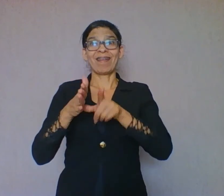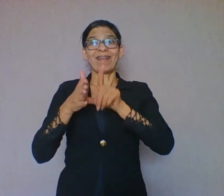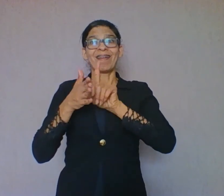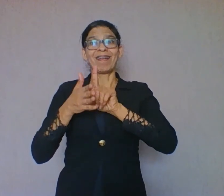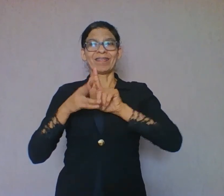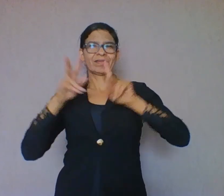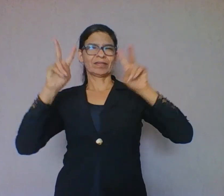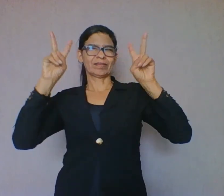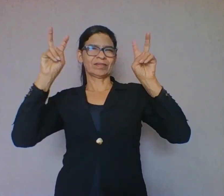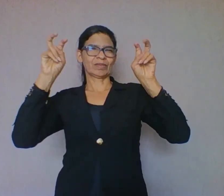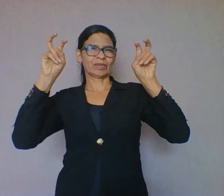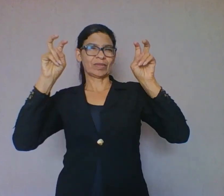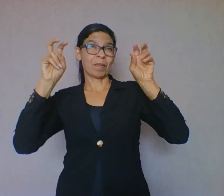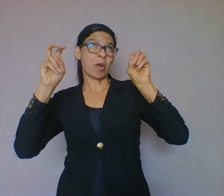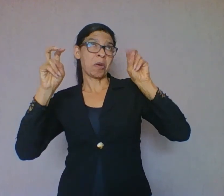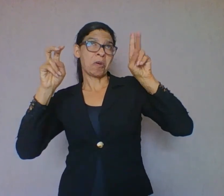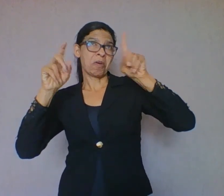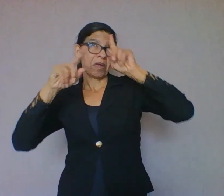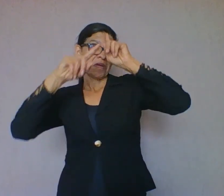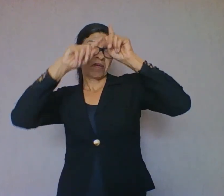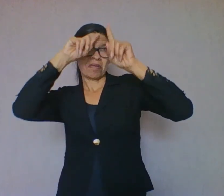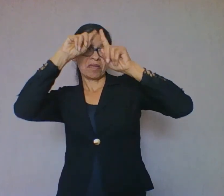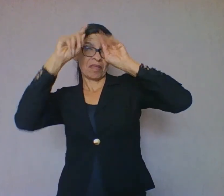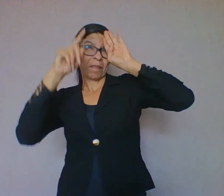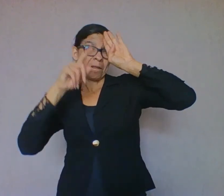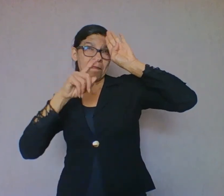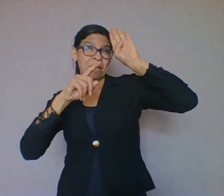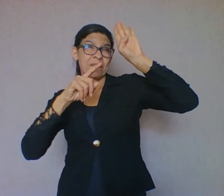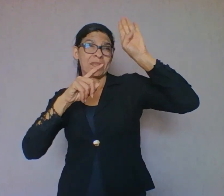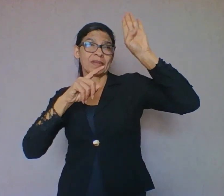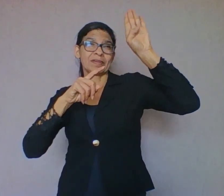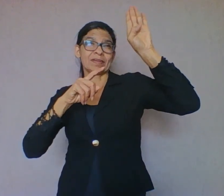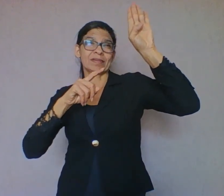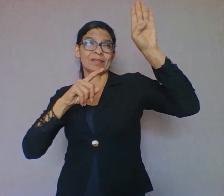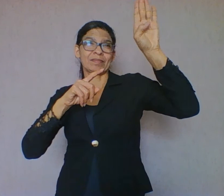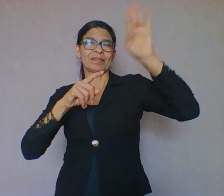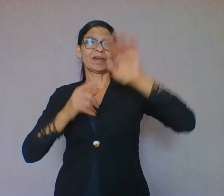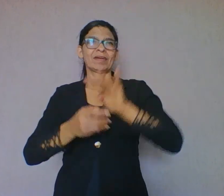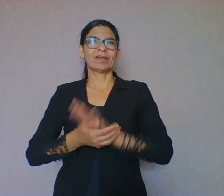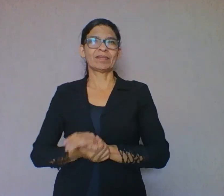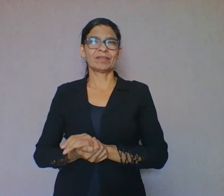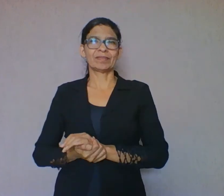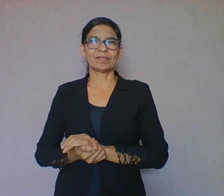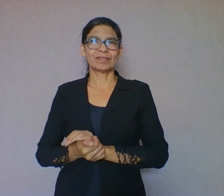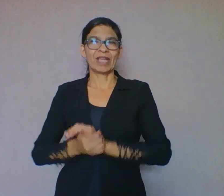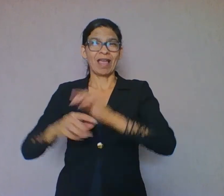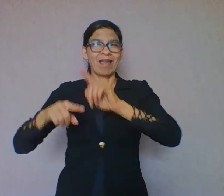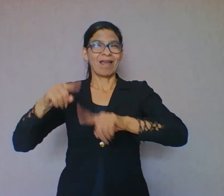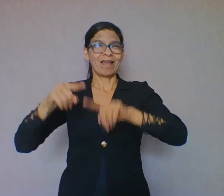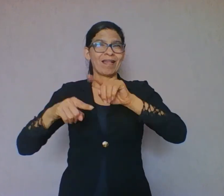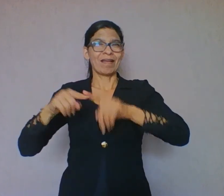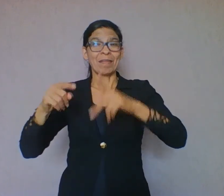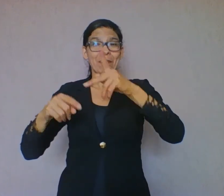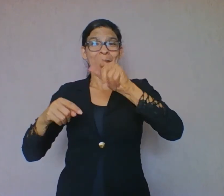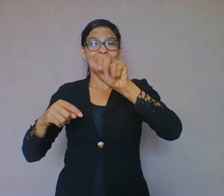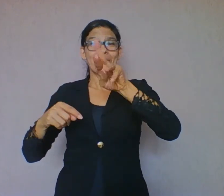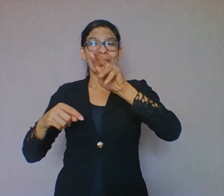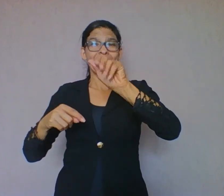ideia principal a partir de elementos paratextuais. Quais são esses elementos? Título,